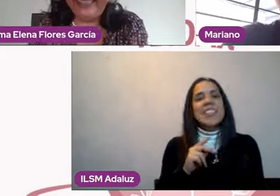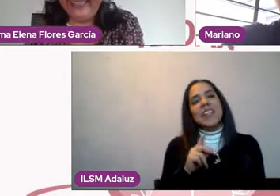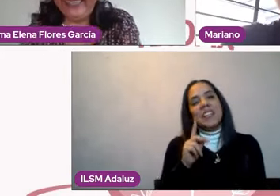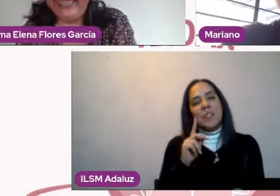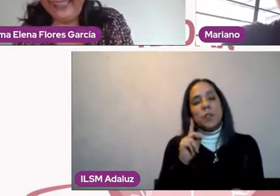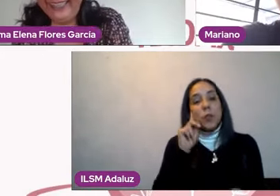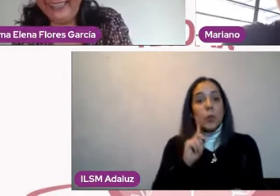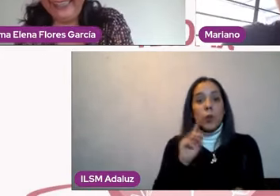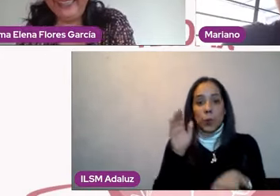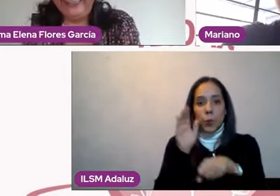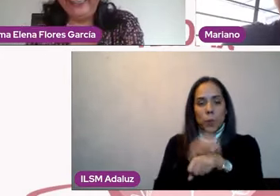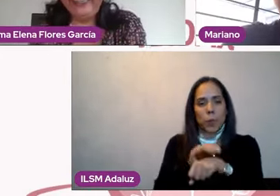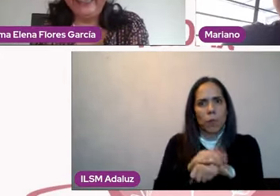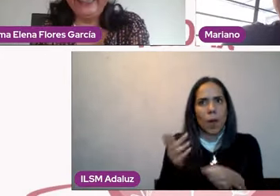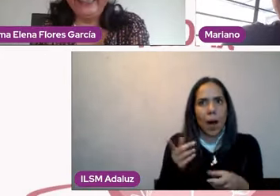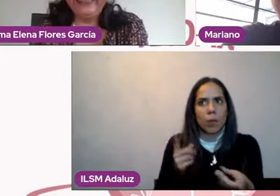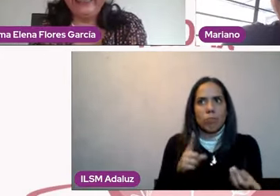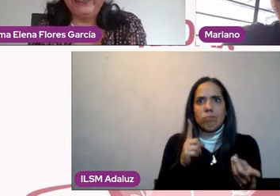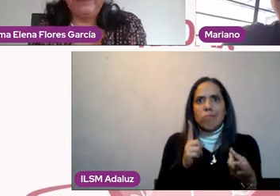Bueno, ¿quién nos lo enseña?